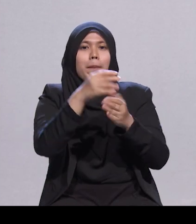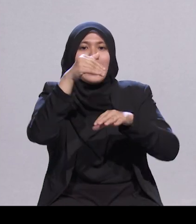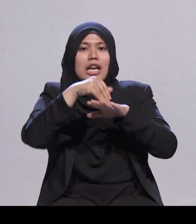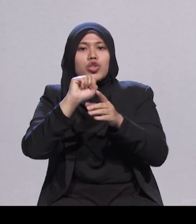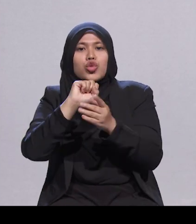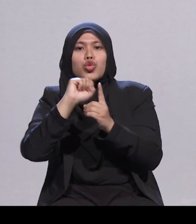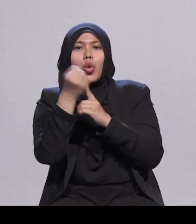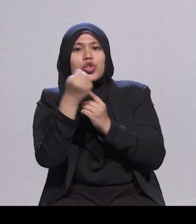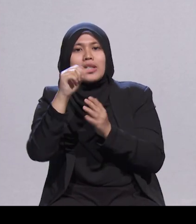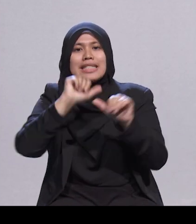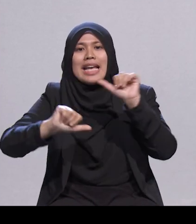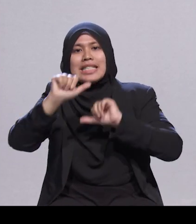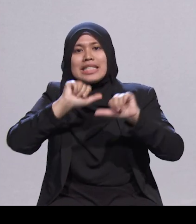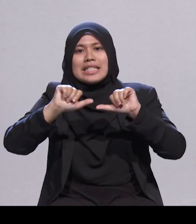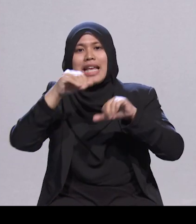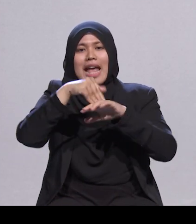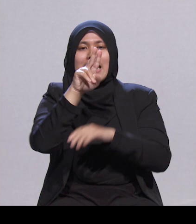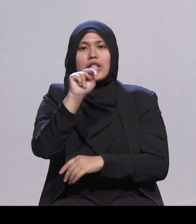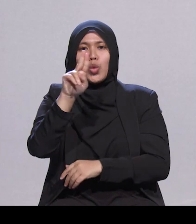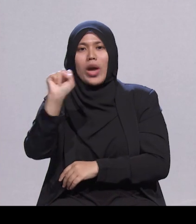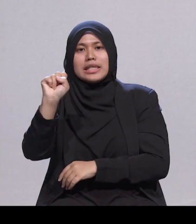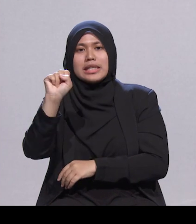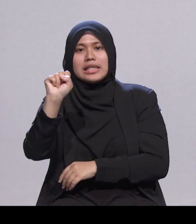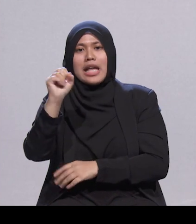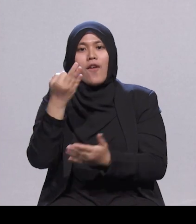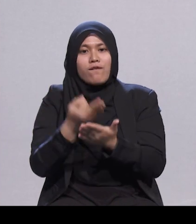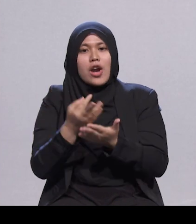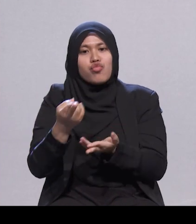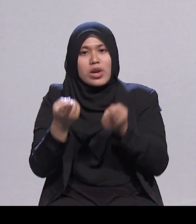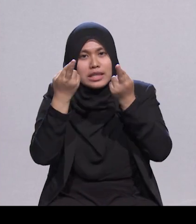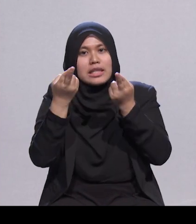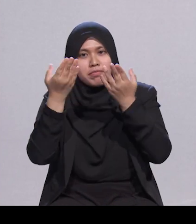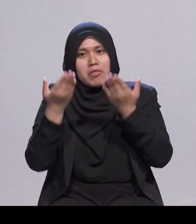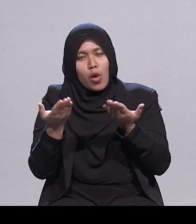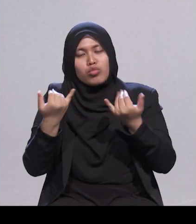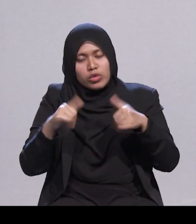Pengumpulan dana akan diusahakan sebuah jawatankuasa yang dilantik Dr. Yaakob Ibrahim.